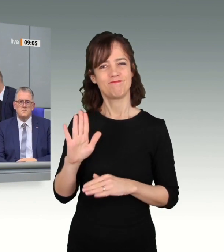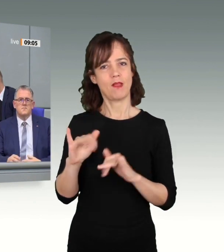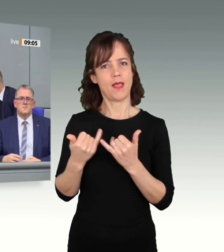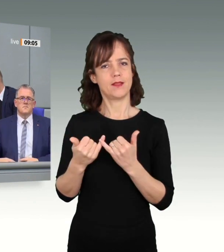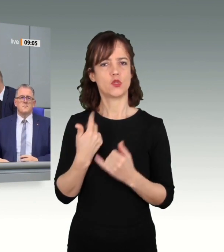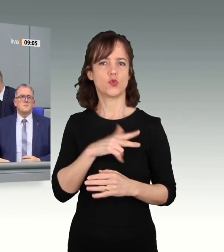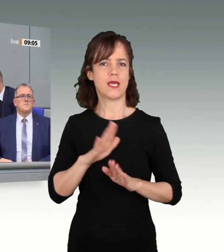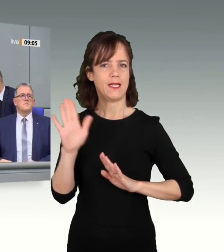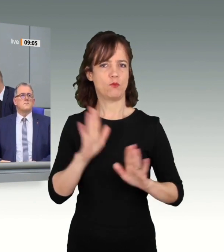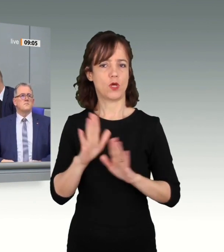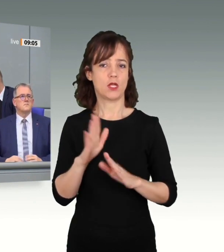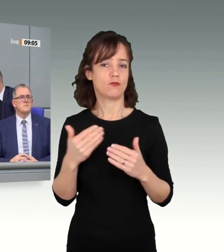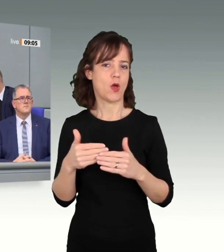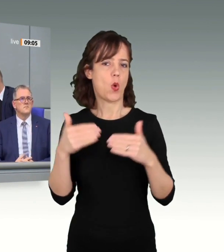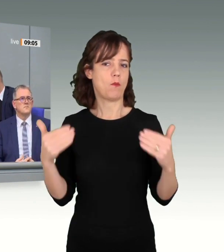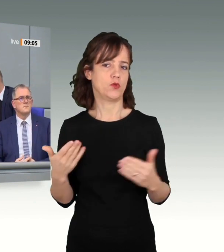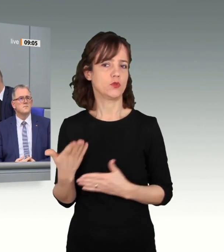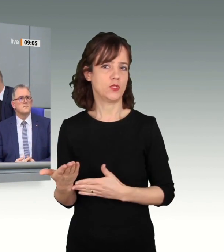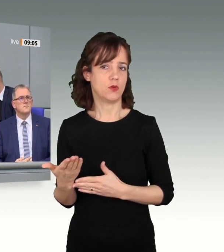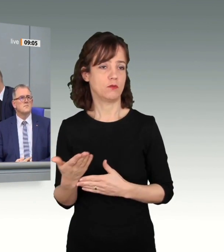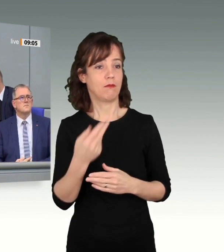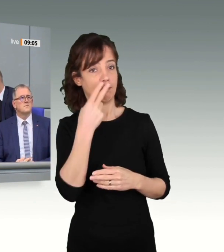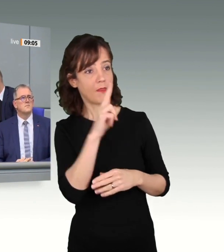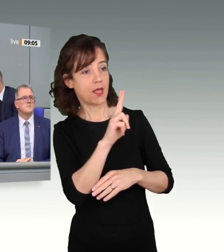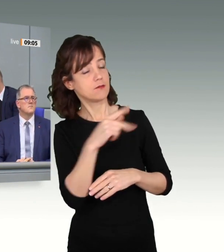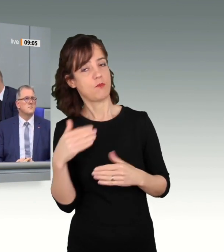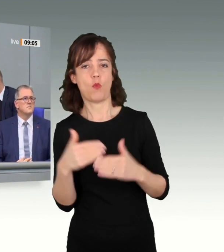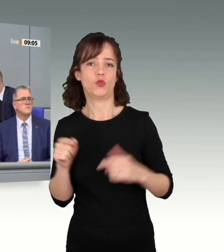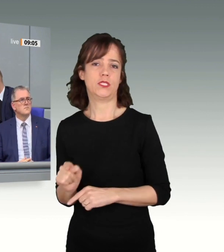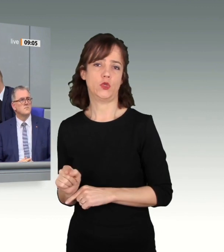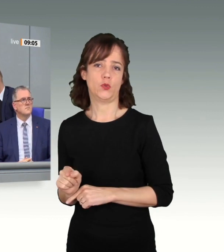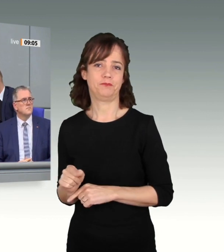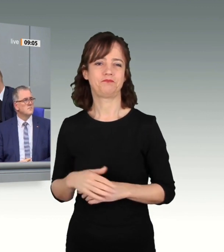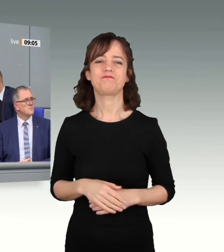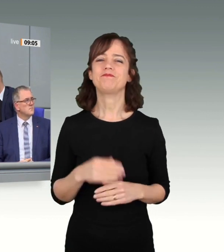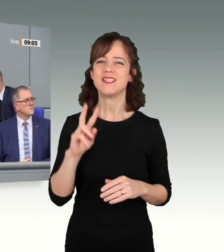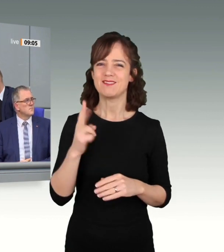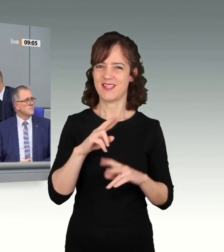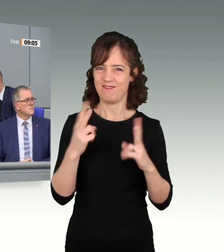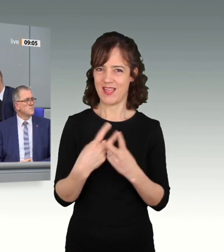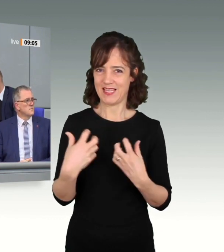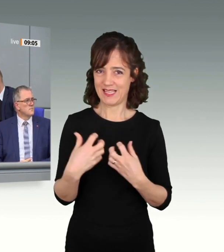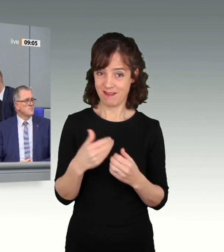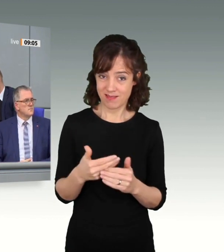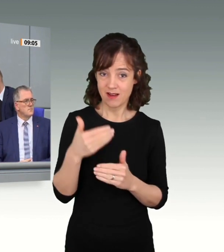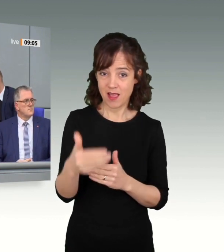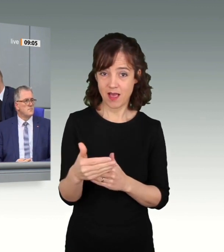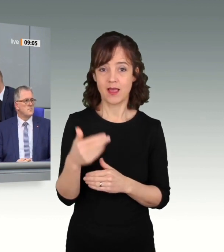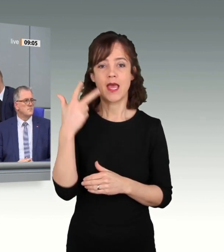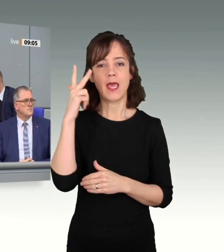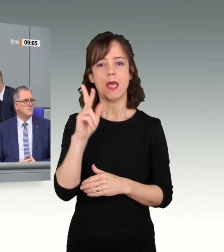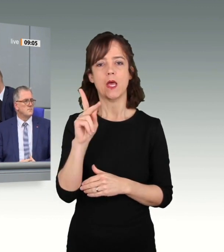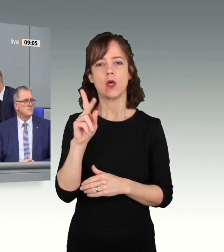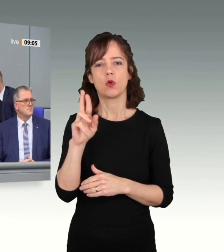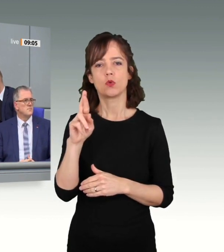stand in Opposition zum Nationalsozialismus. Nach dem Zweiten Weltkrieg wurde Kurt Schumacher ihr politischer